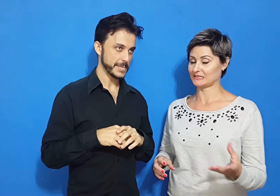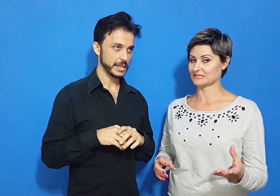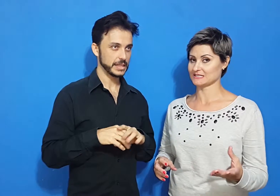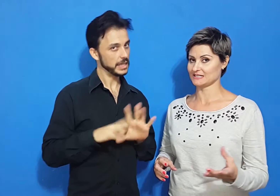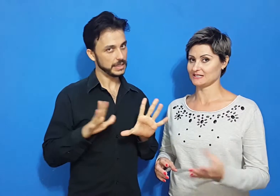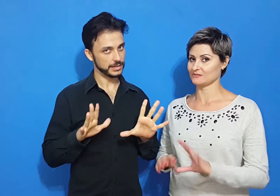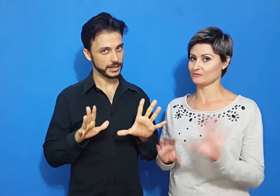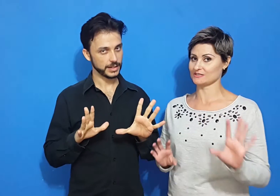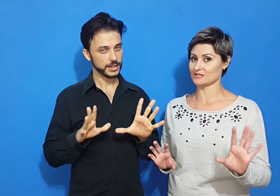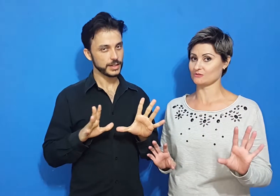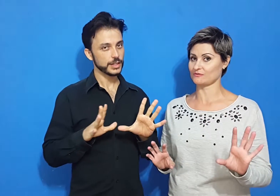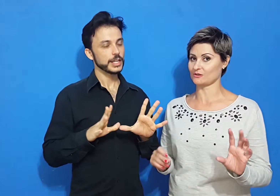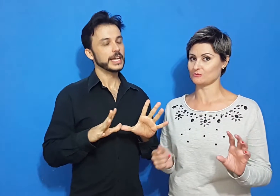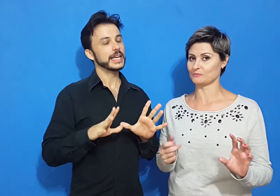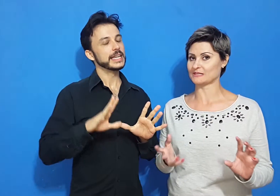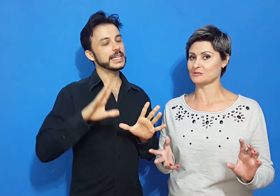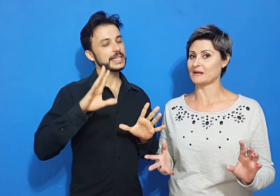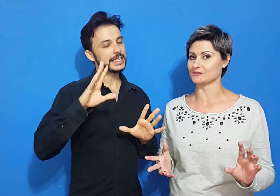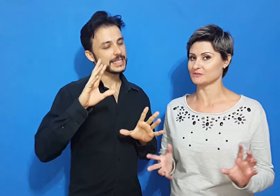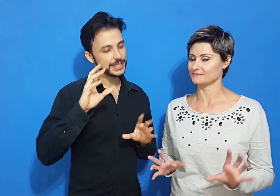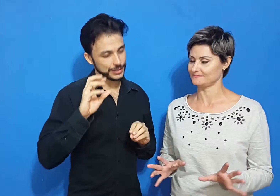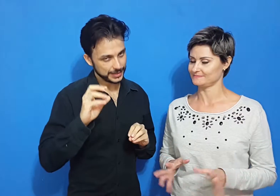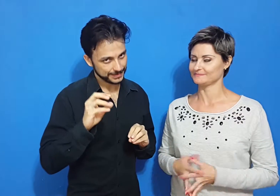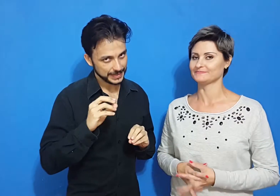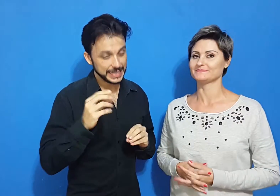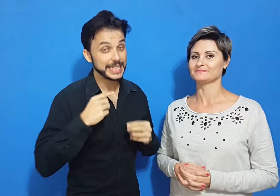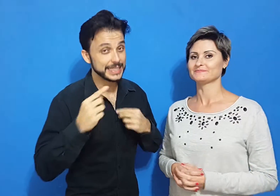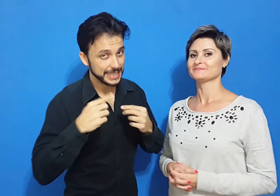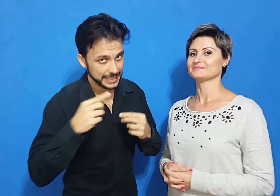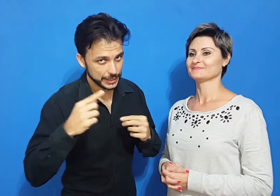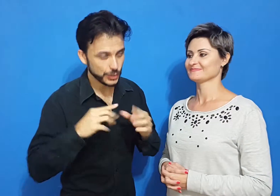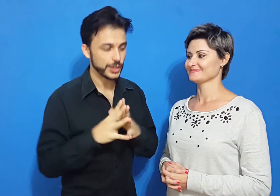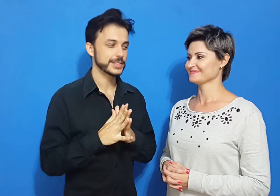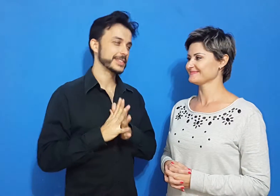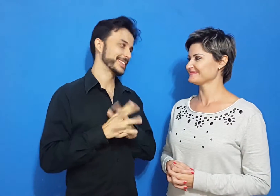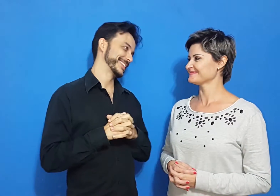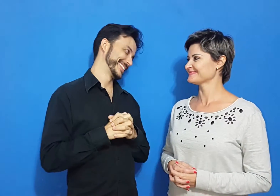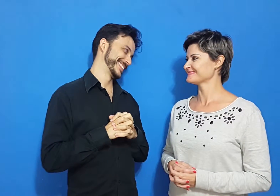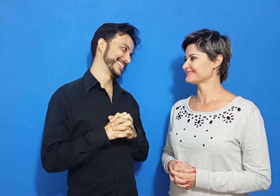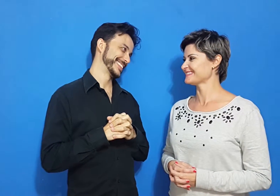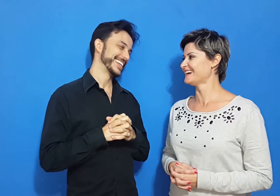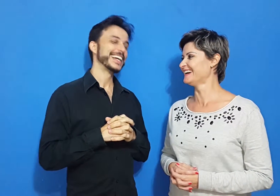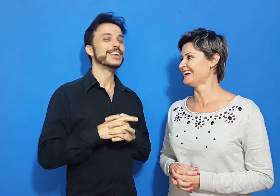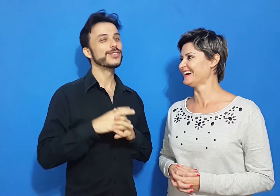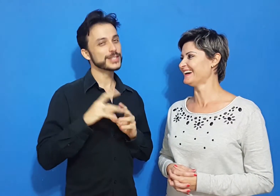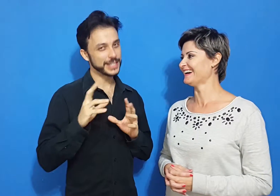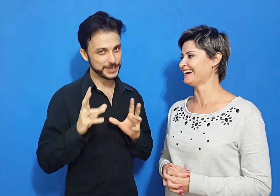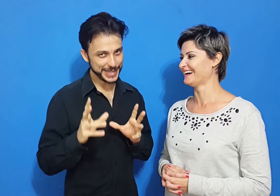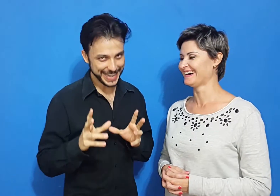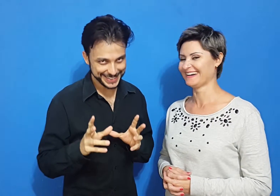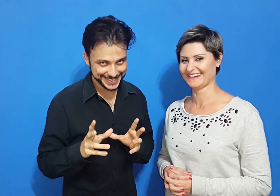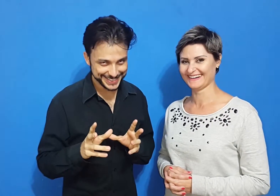né? Poder dançar e tudo vai se resolver com um passo de marco. E assim, que entre nós, vocês mulheres,